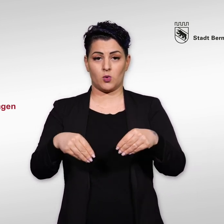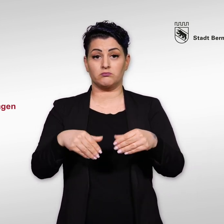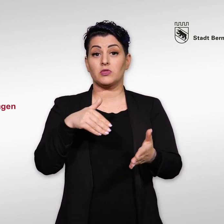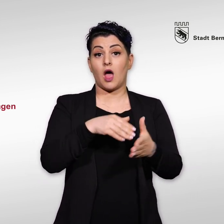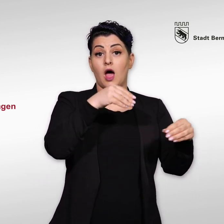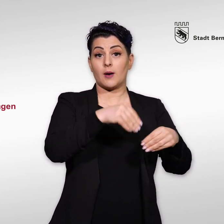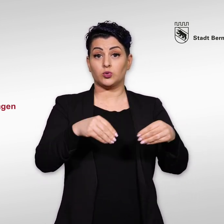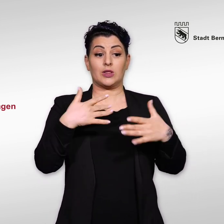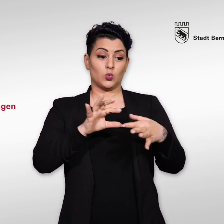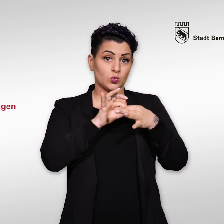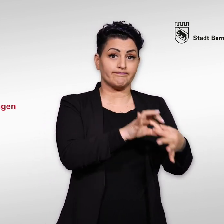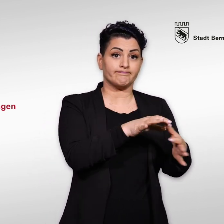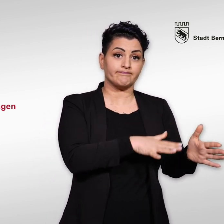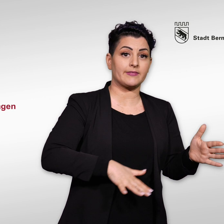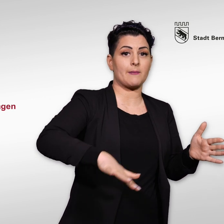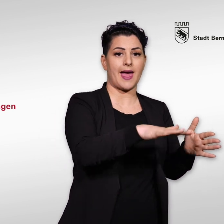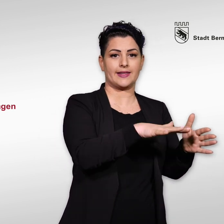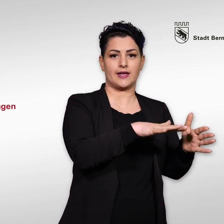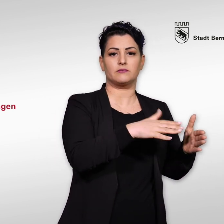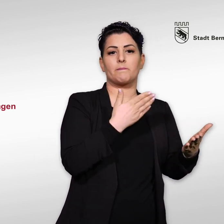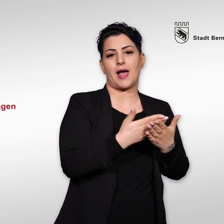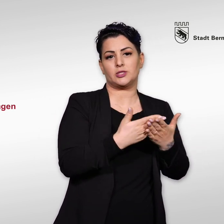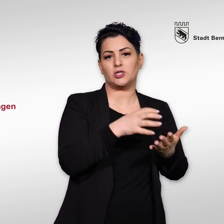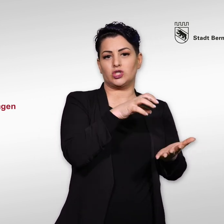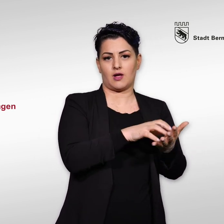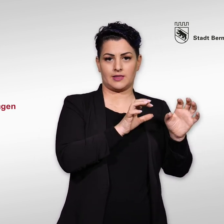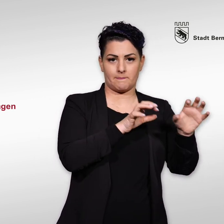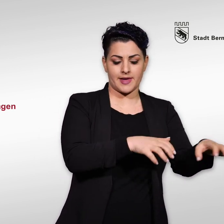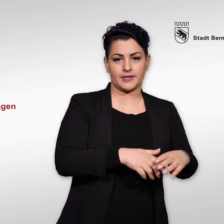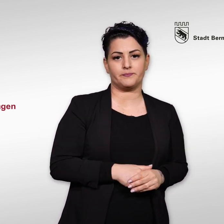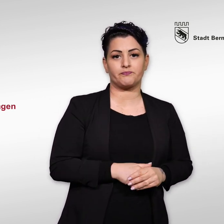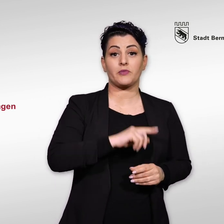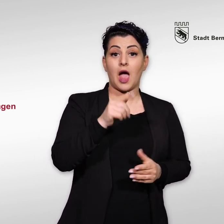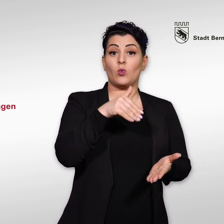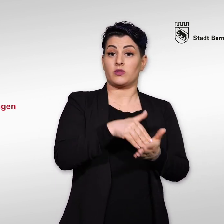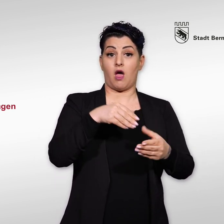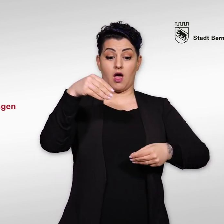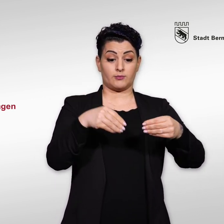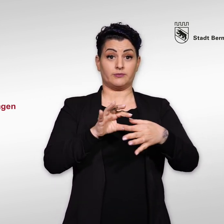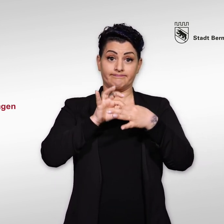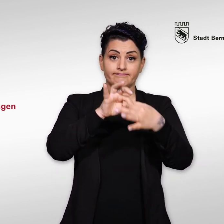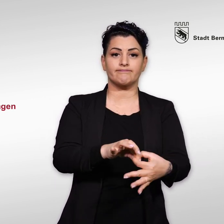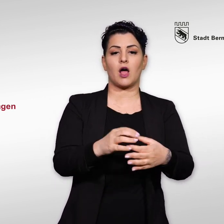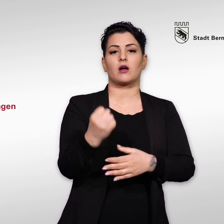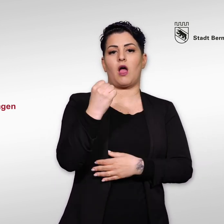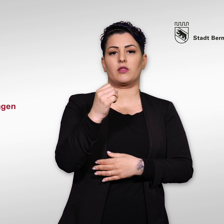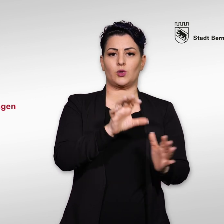Solche, die nur die Gemeinde, also beispielsweise die Stadt Bern betreffen, Solche, die den Kanton,